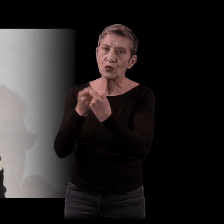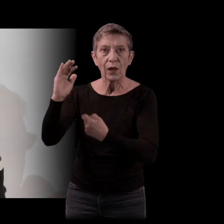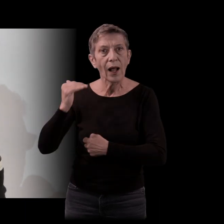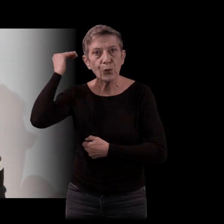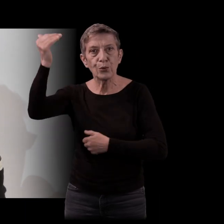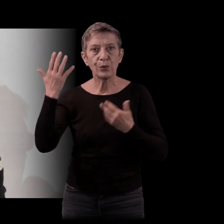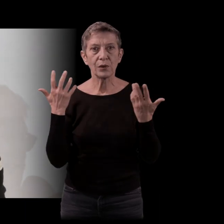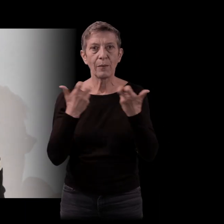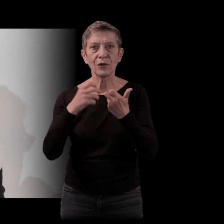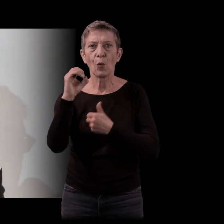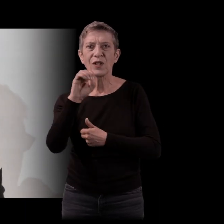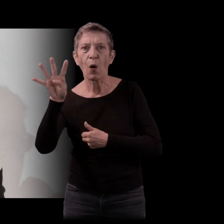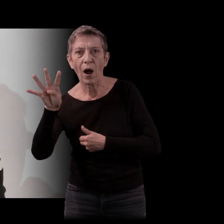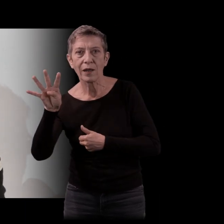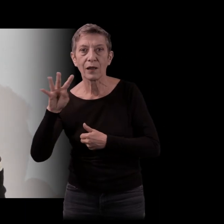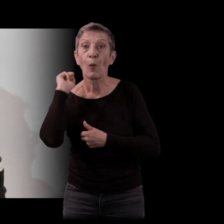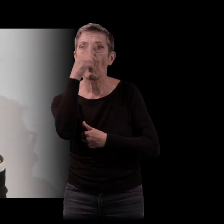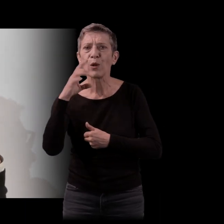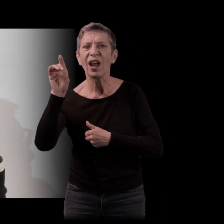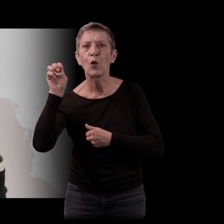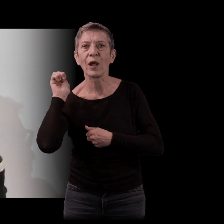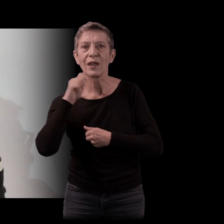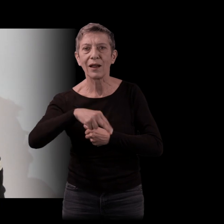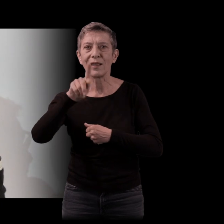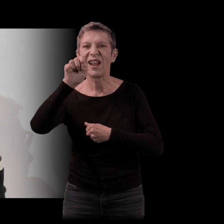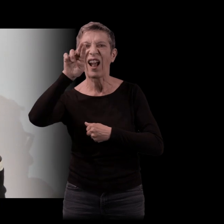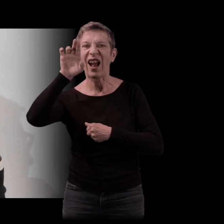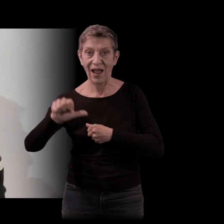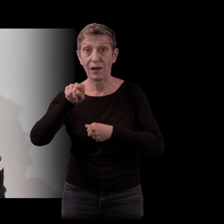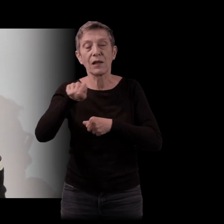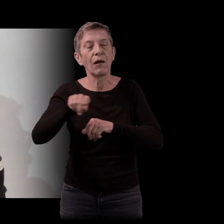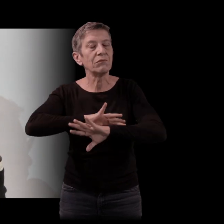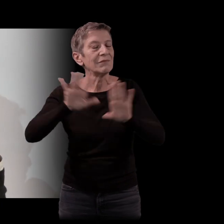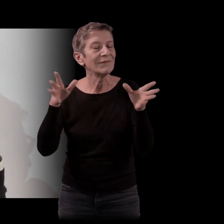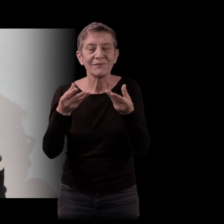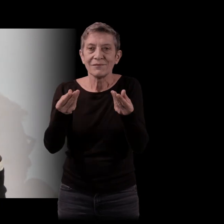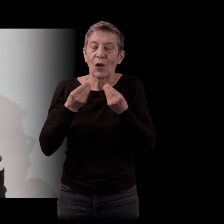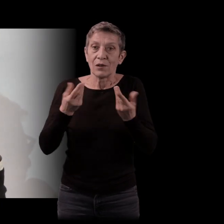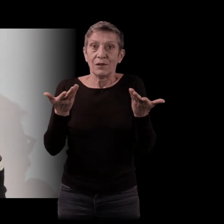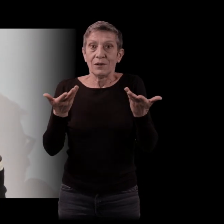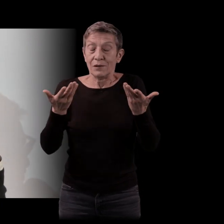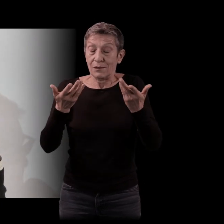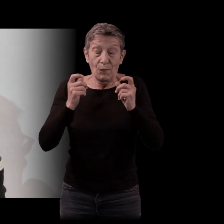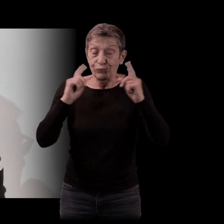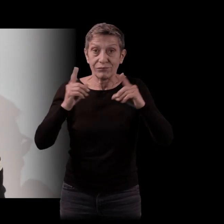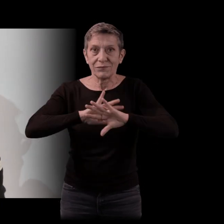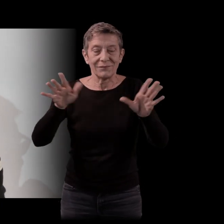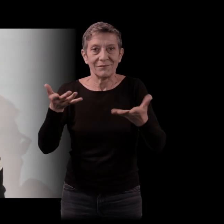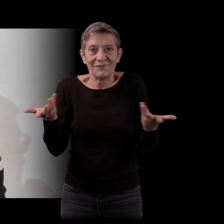Oscar Wilde, je me souviens que le portrait de Dorian Gray, ça a été un cap dans mon parcours de lecteur. La